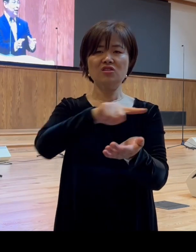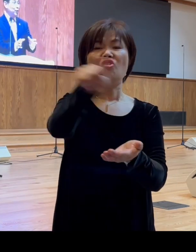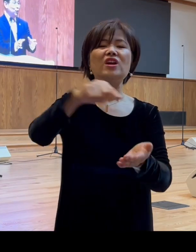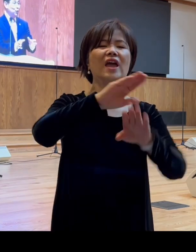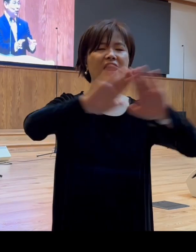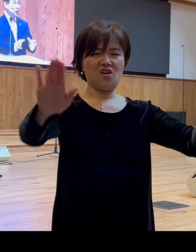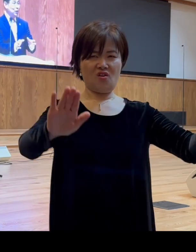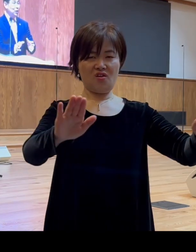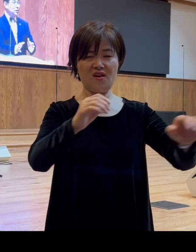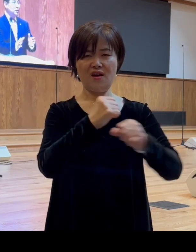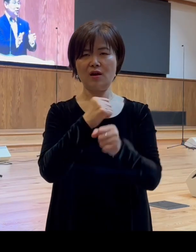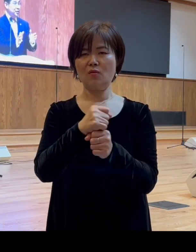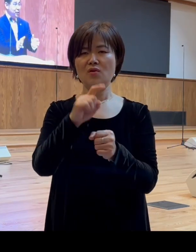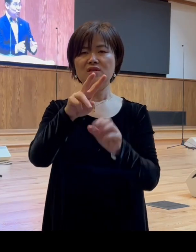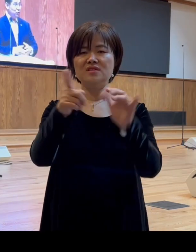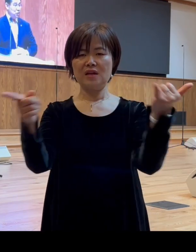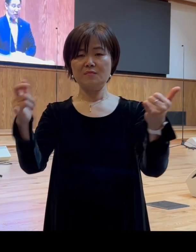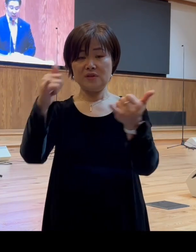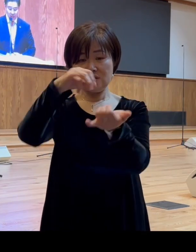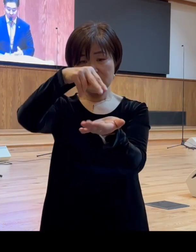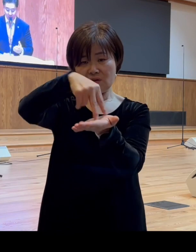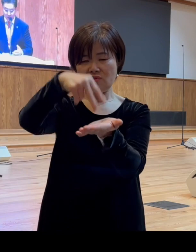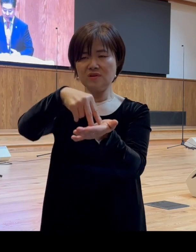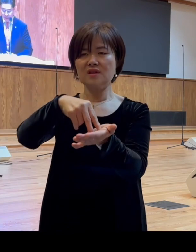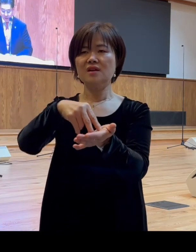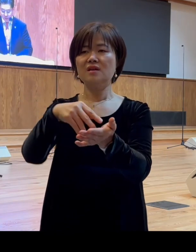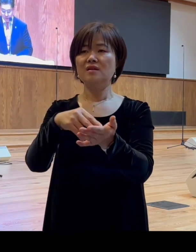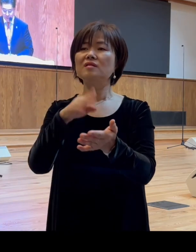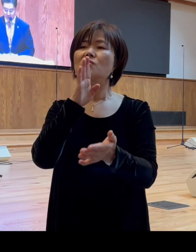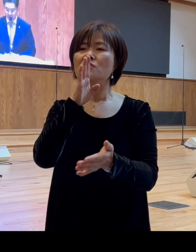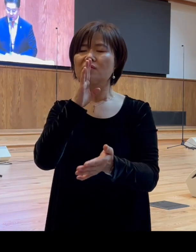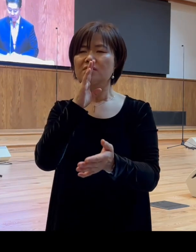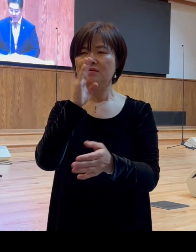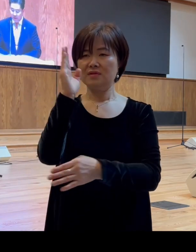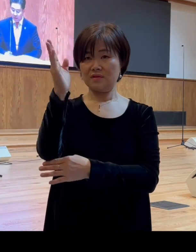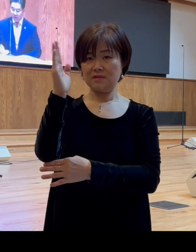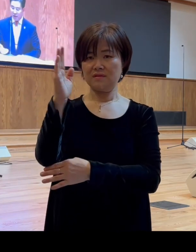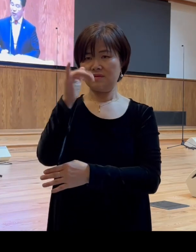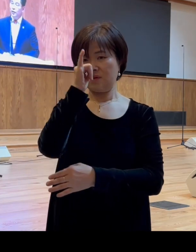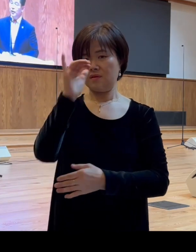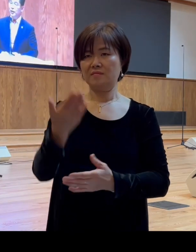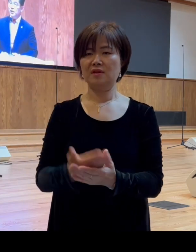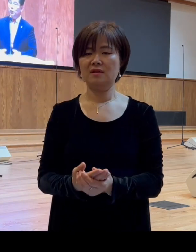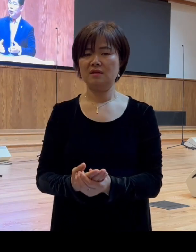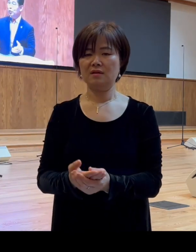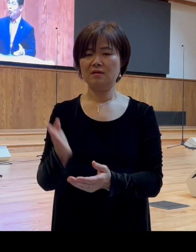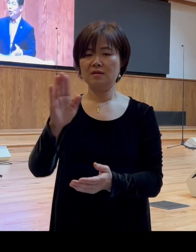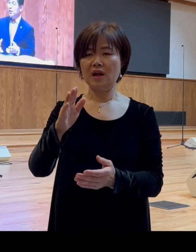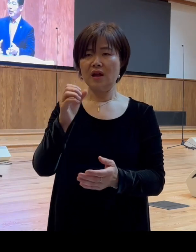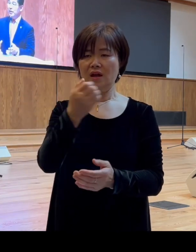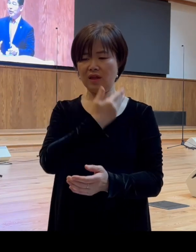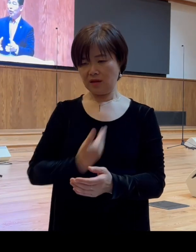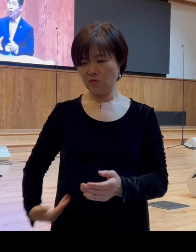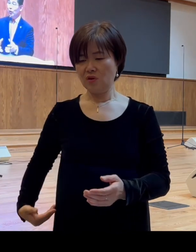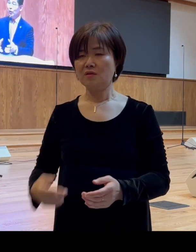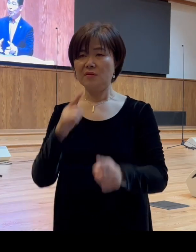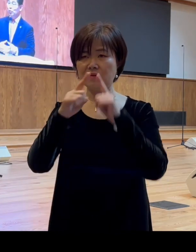그를 세운 것이다 이렇게 이야기하기도 합니다 그럼 사실 사도행전을 통해서 알렉산더가 어떤 인물인지